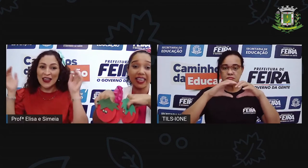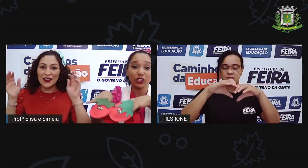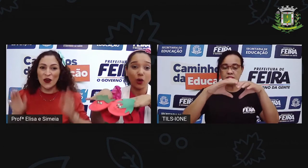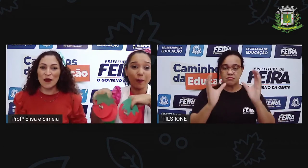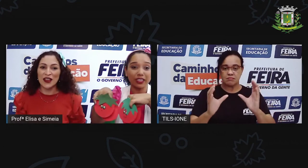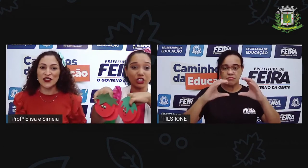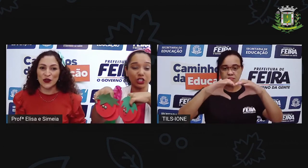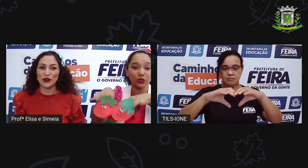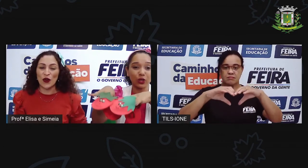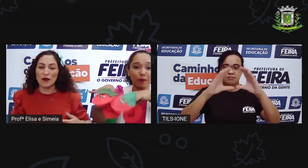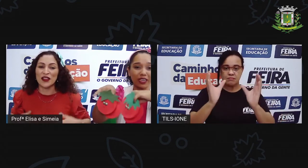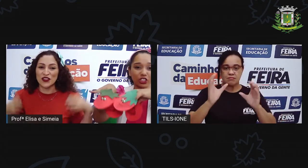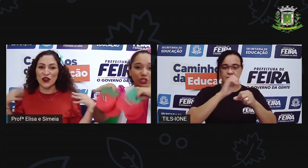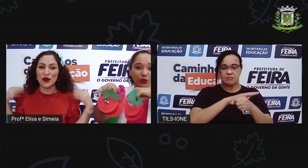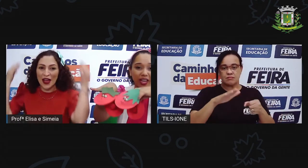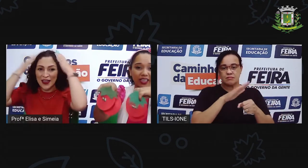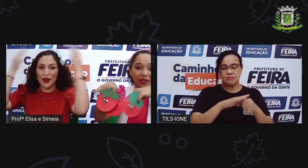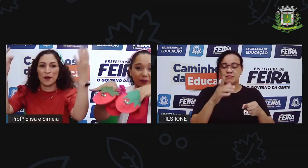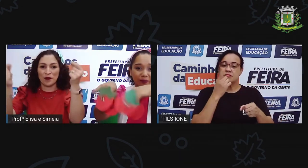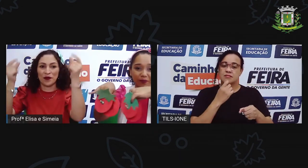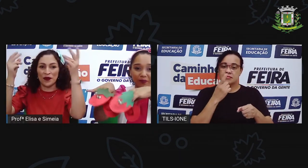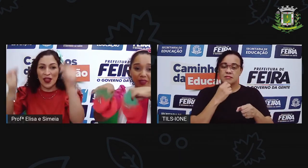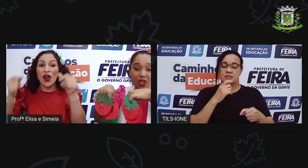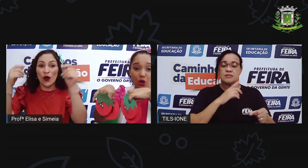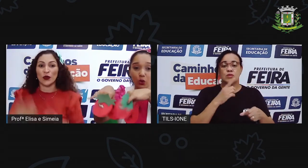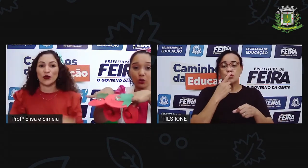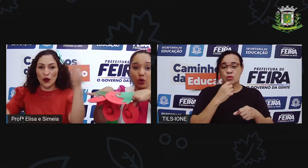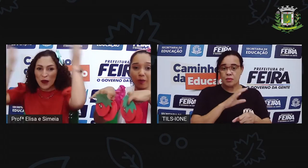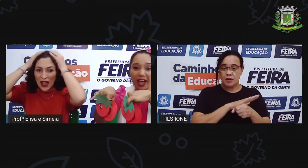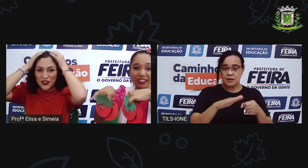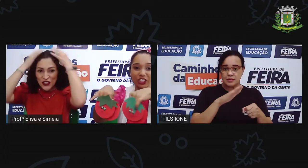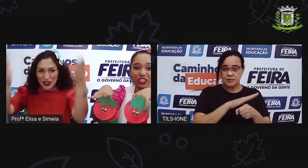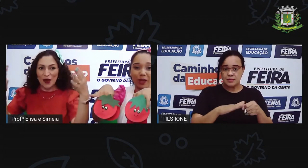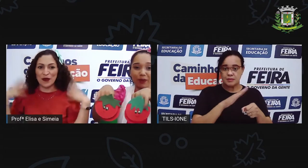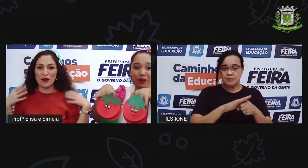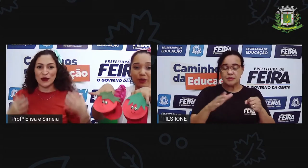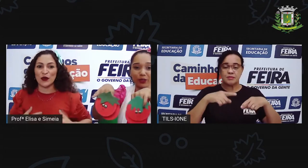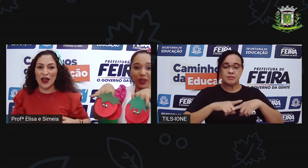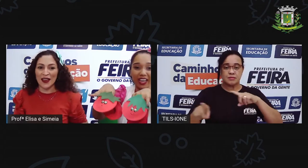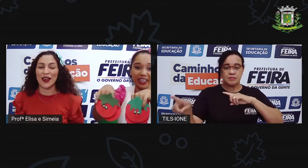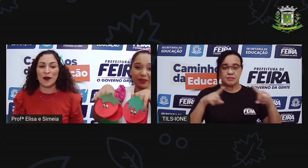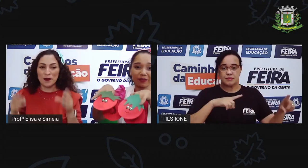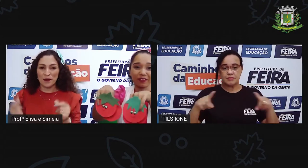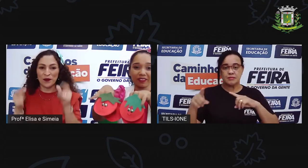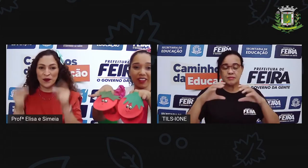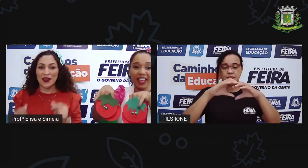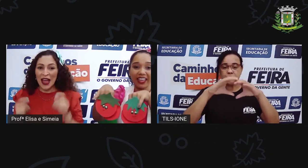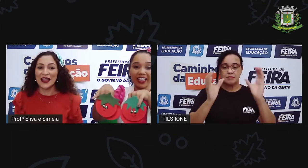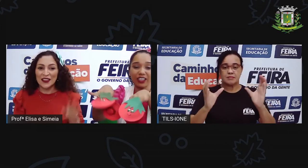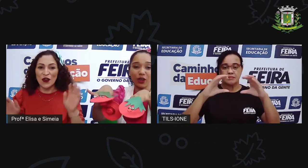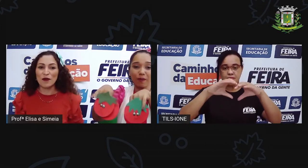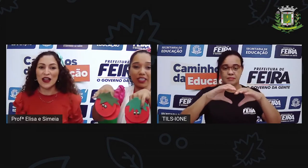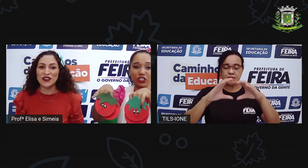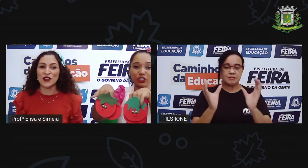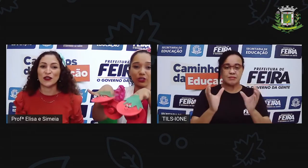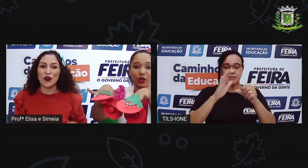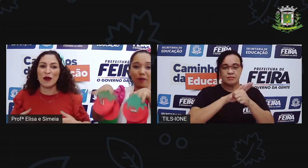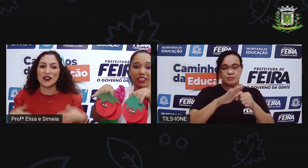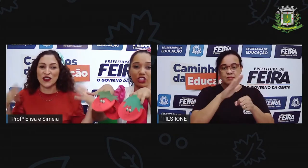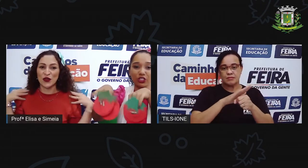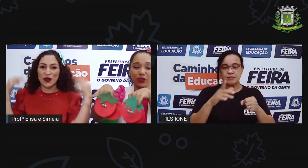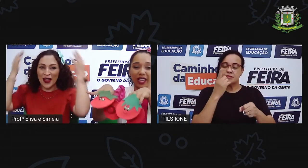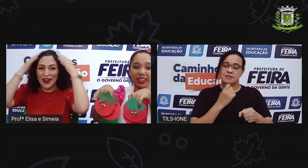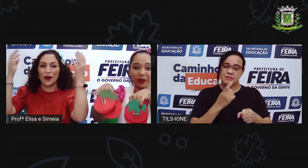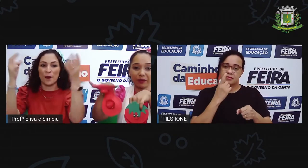Caqui, tomate, o tomate, o caqui. O tomate é primo do caqui. Caqui, tomate, o